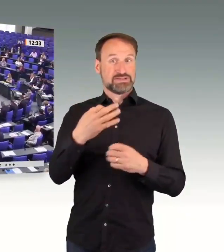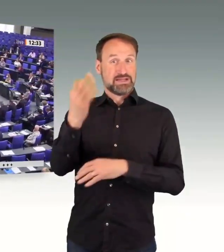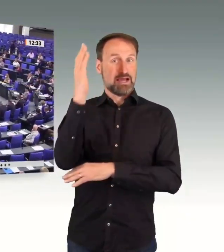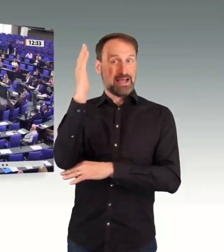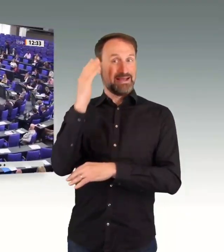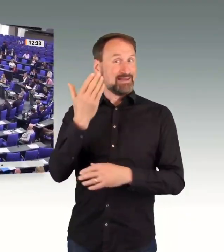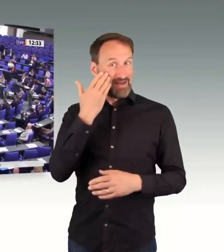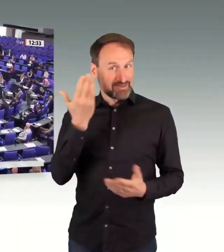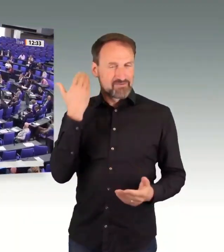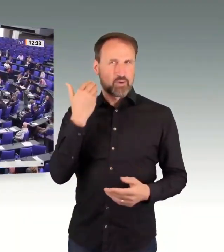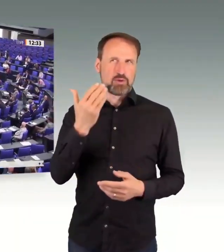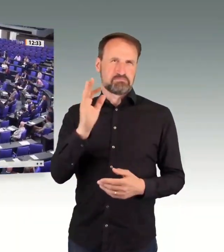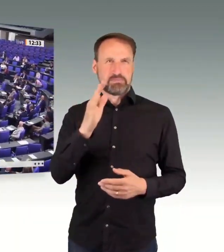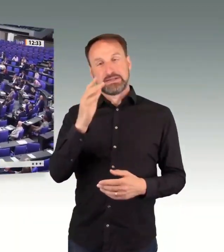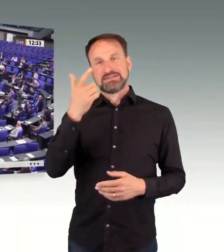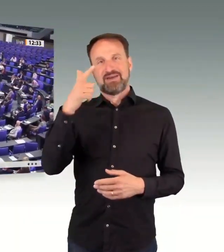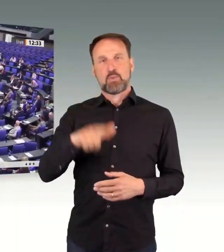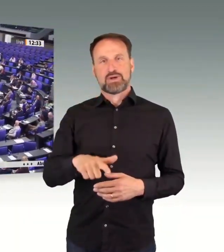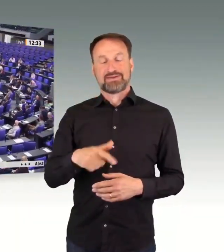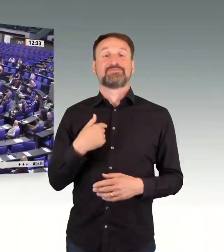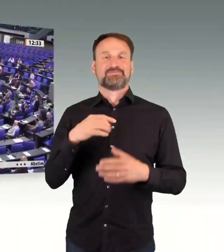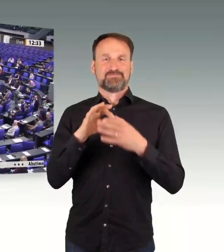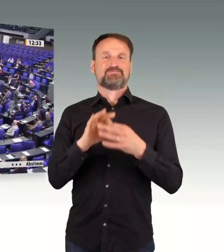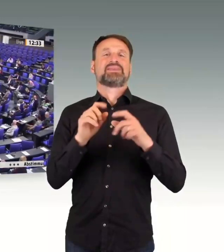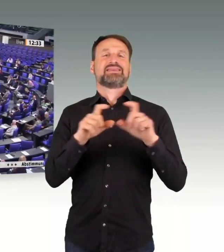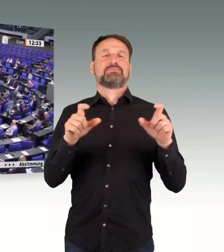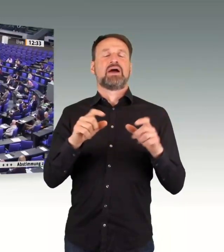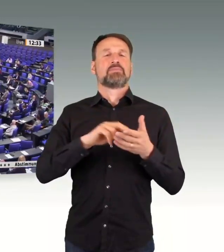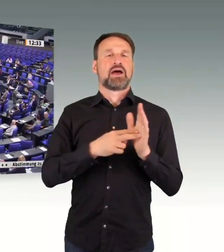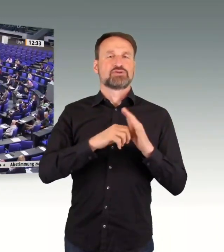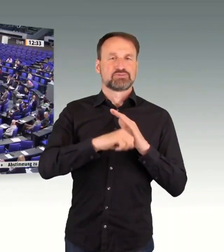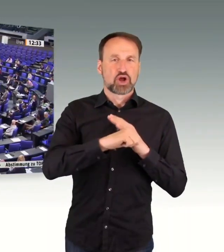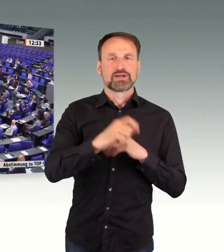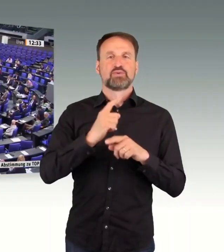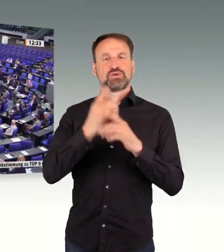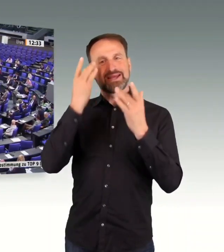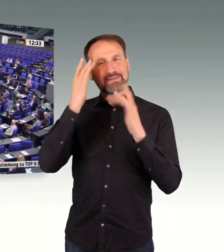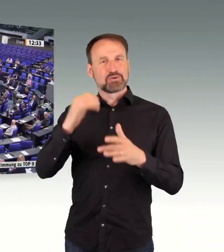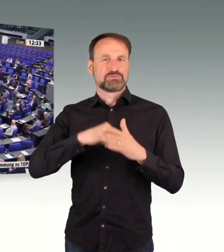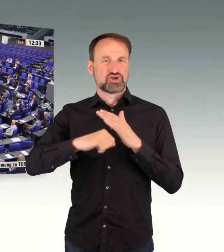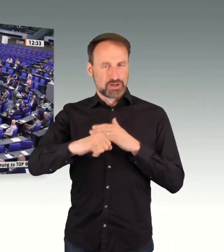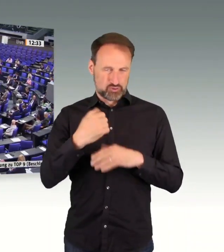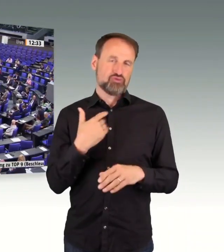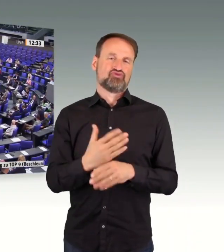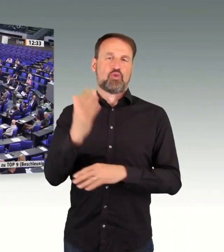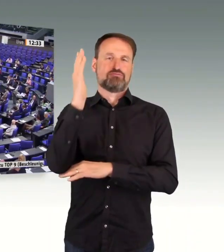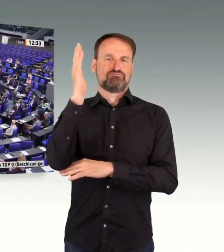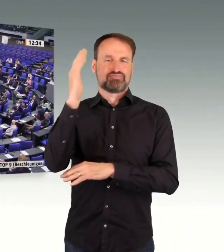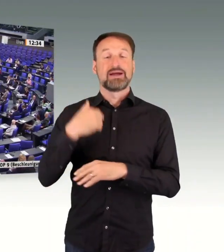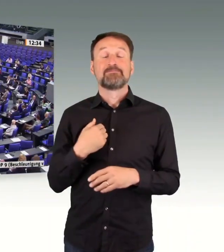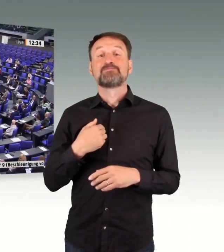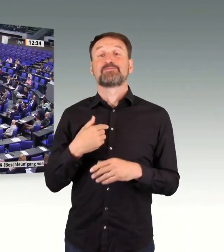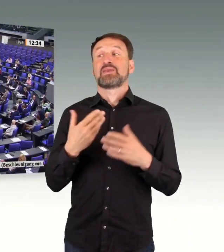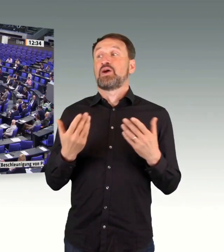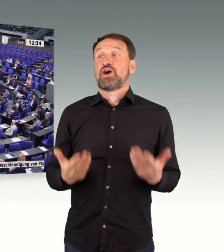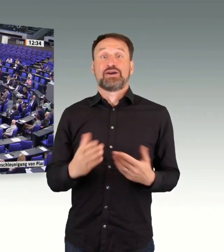habe ich zu diesem Thema Planungsbeschleunigung und Genehmigungsbeschleunigung schon gesprochen. Die CDU und CSU bittet mir